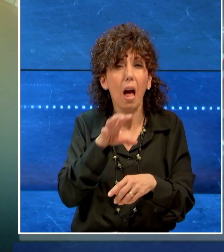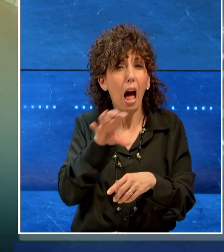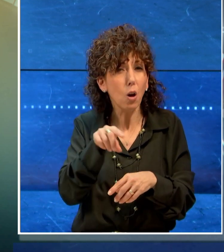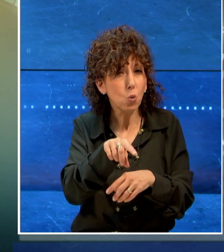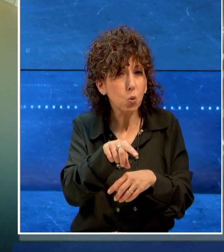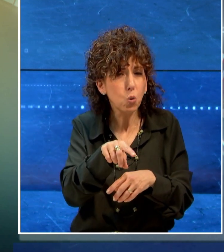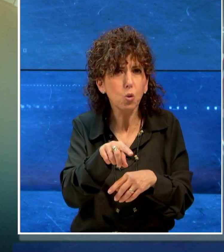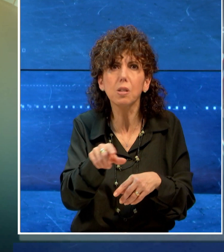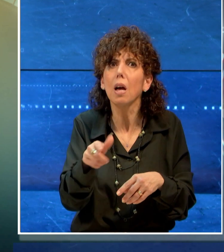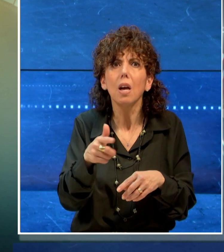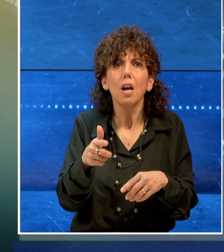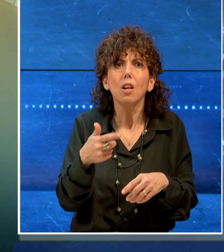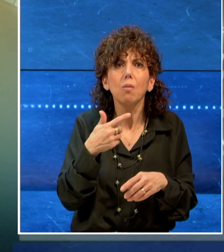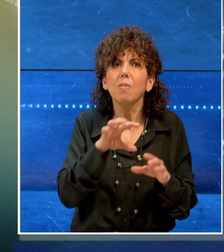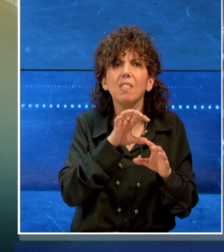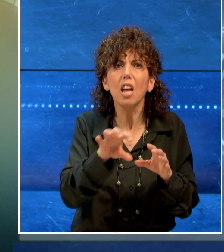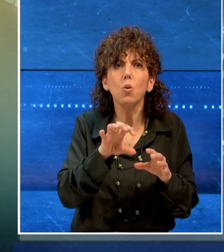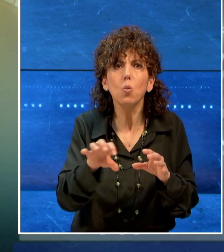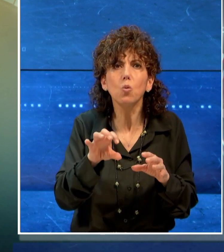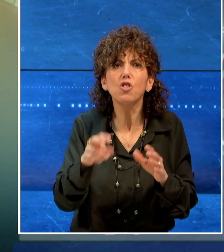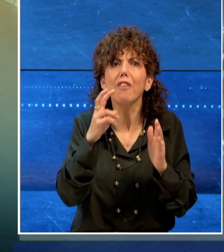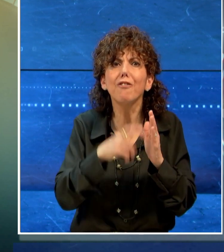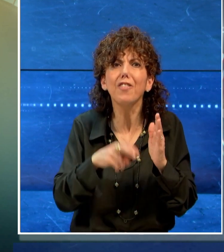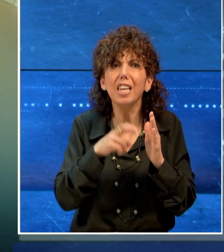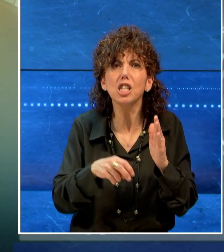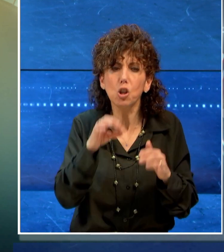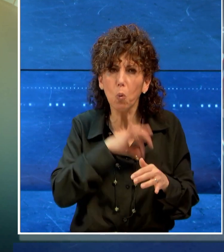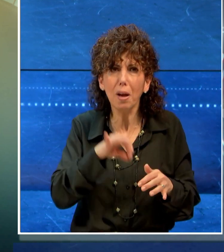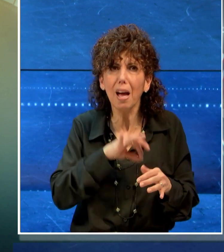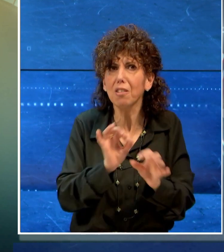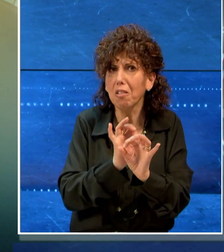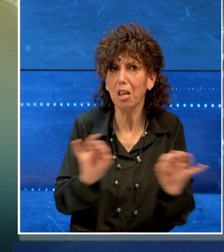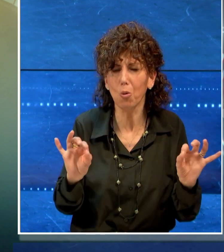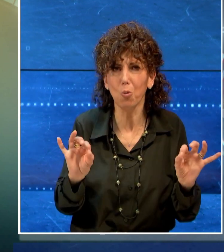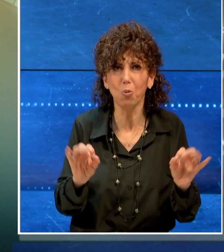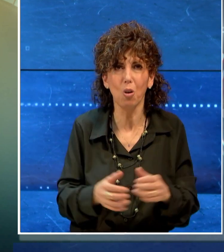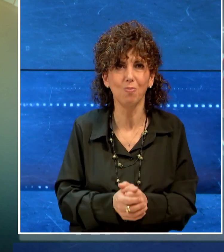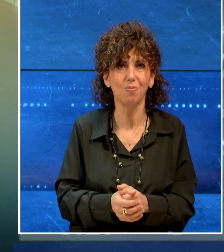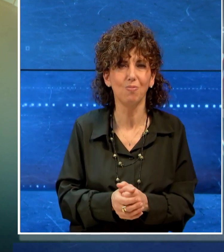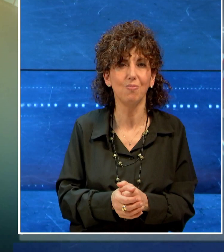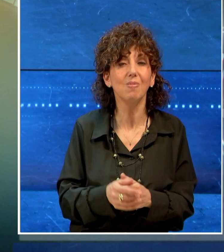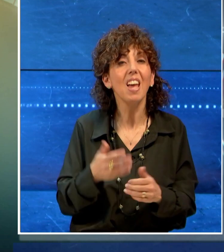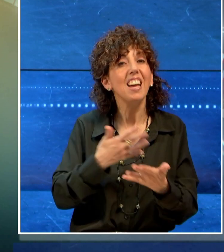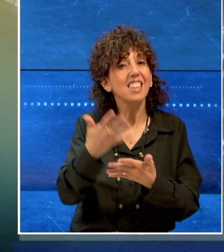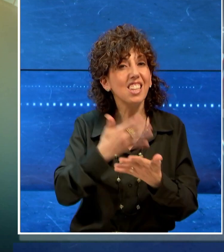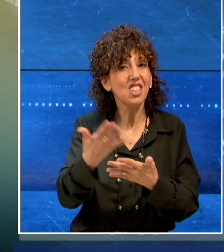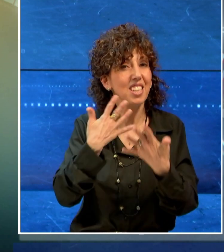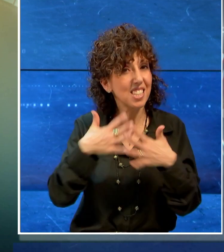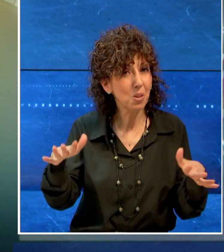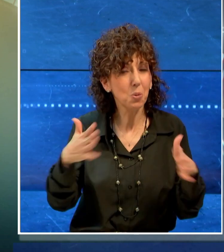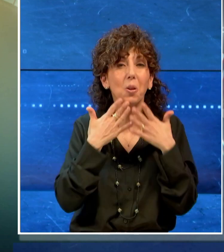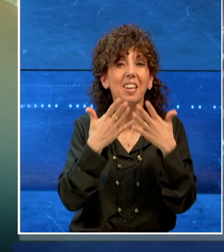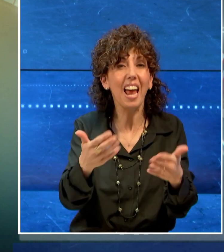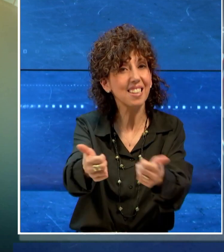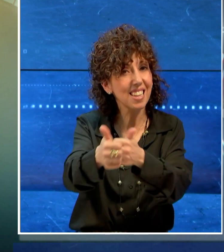omettendo più volte di denunciare al fisco i ricavi e con il TgList è tutto